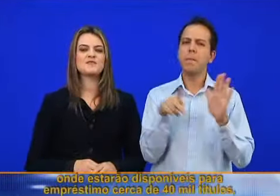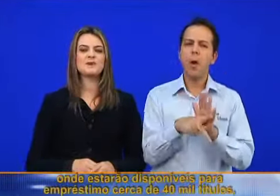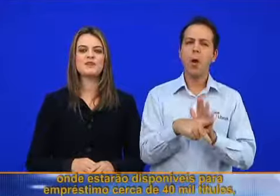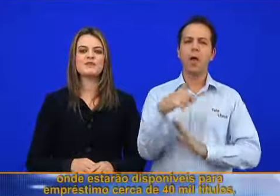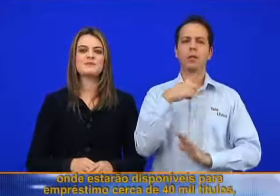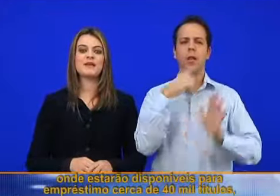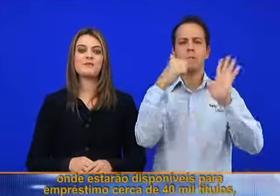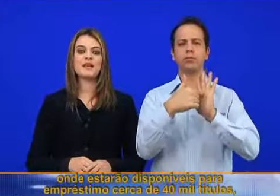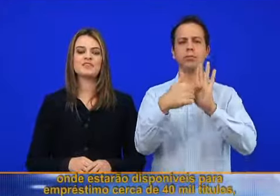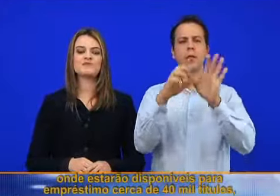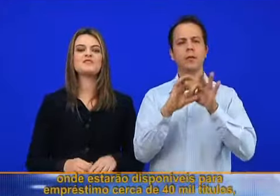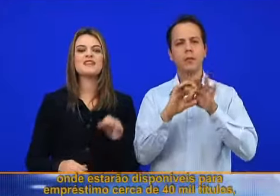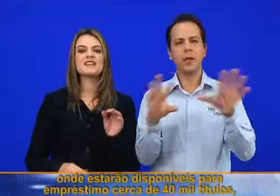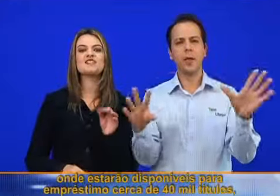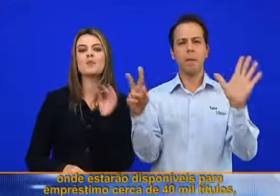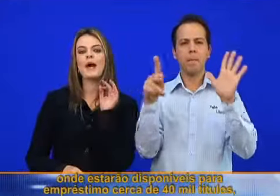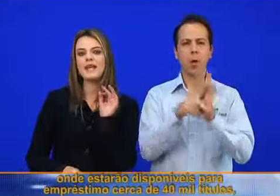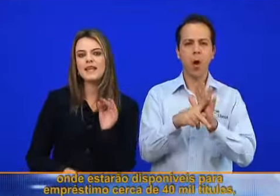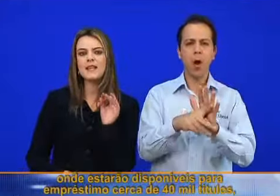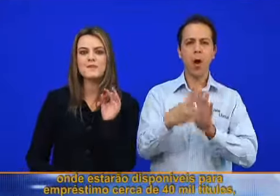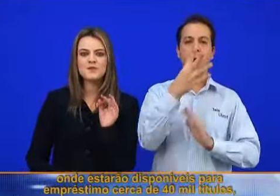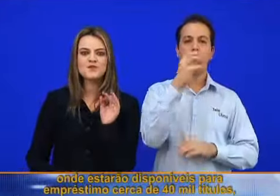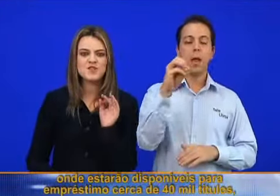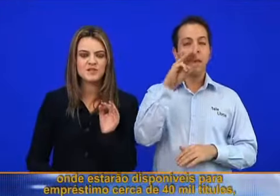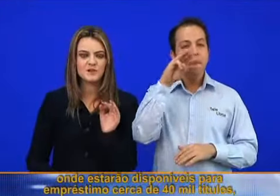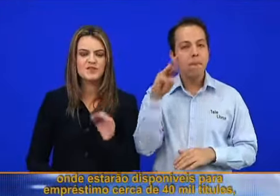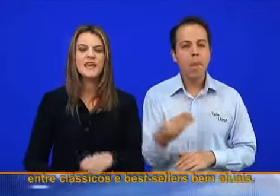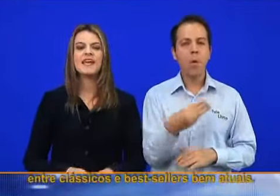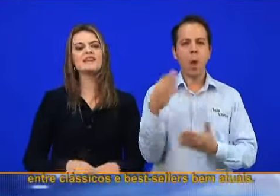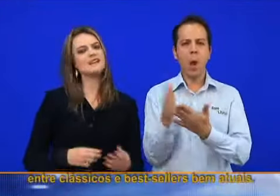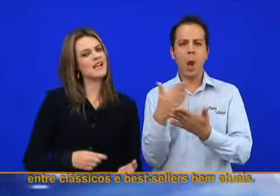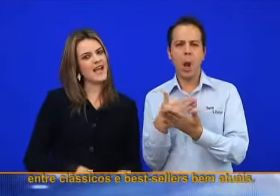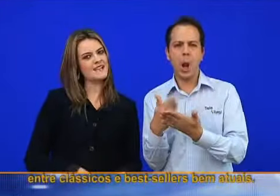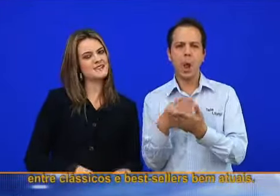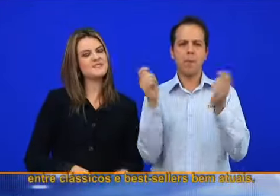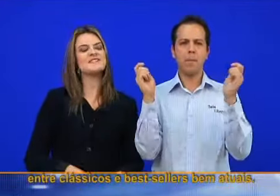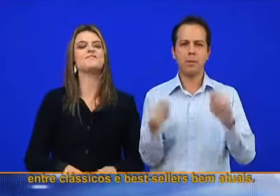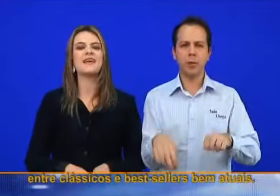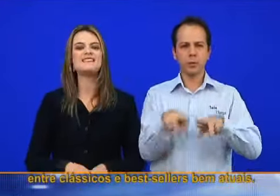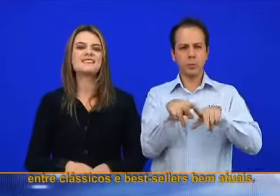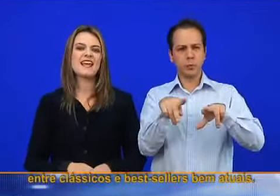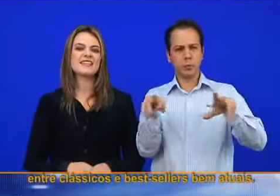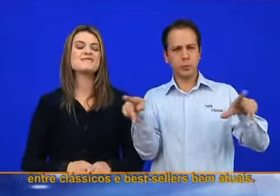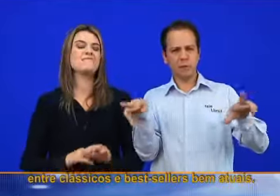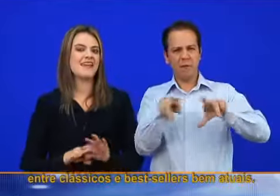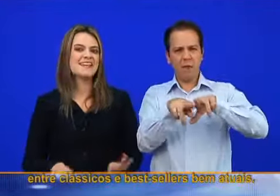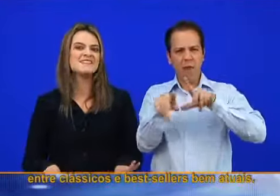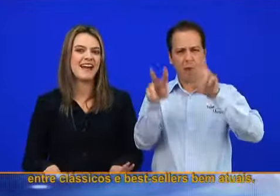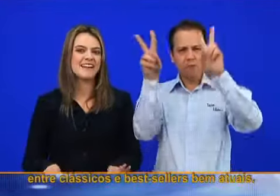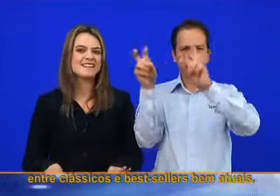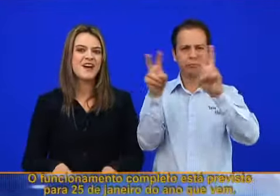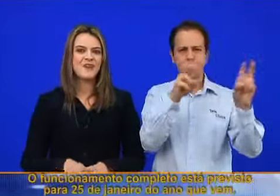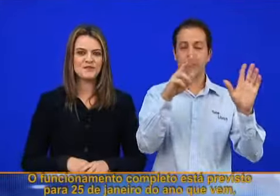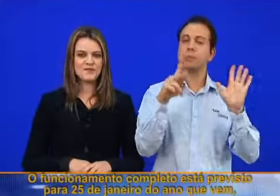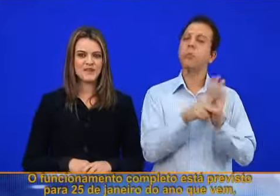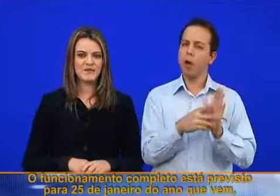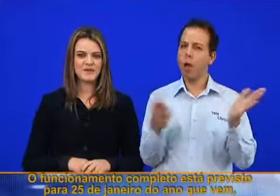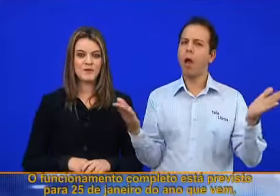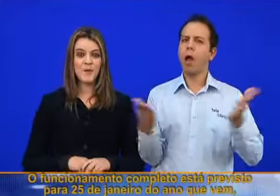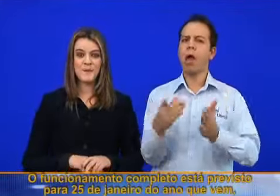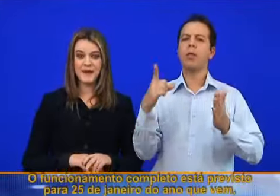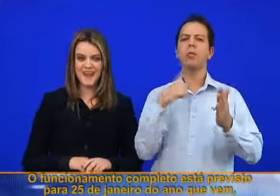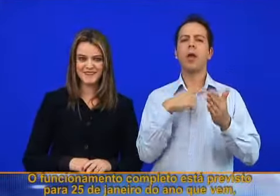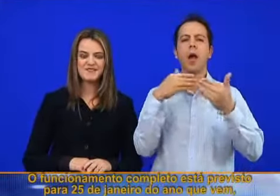onde estarão disponíveis para empréstimos cerca de 40 mil títulos, entre clássicos e best-sellers bem atuais. O